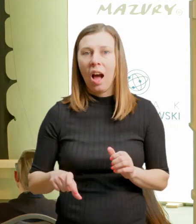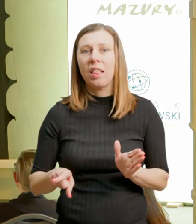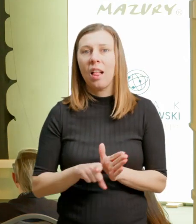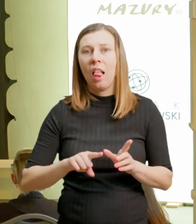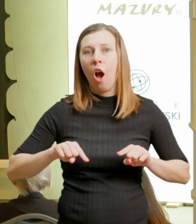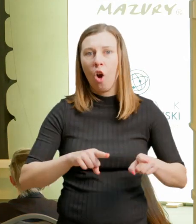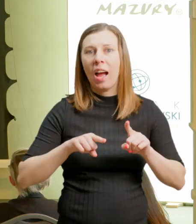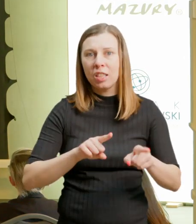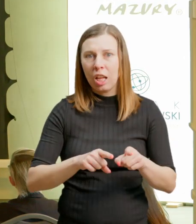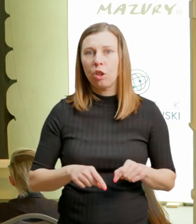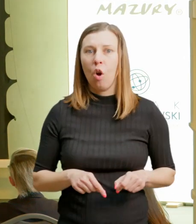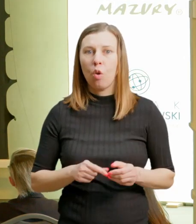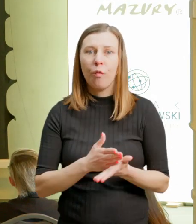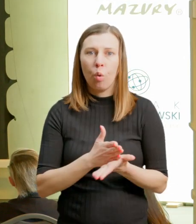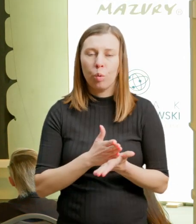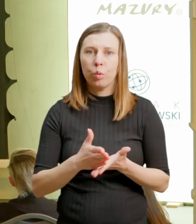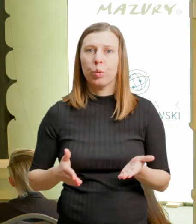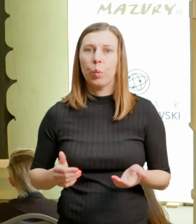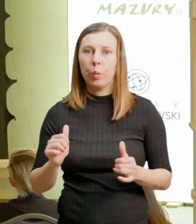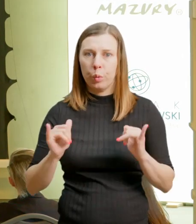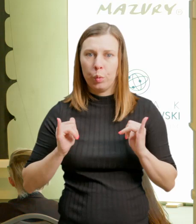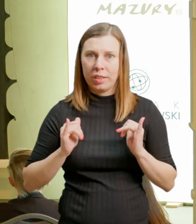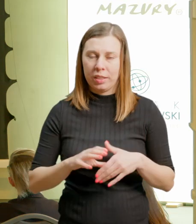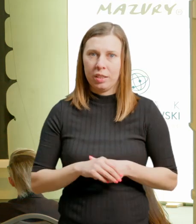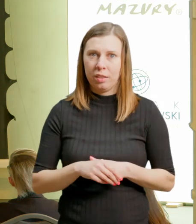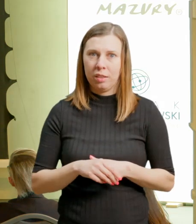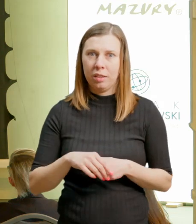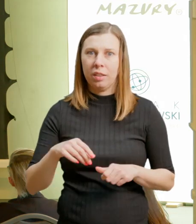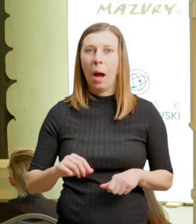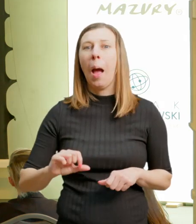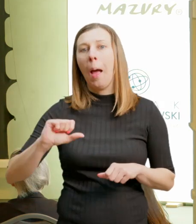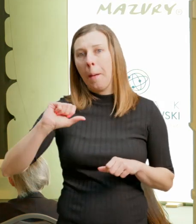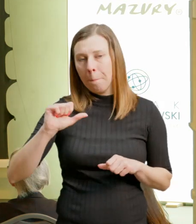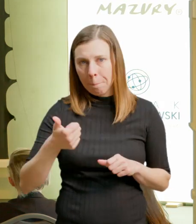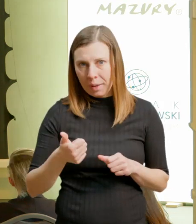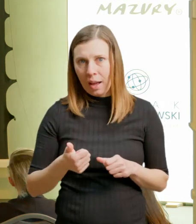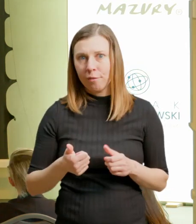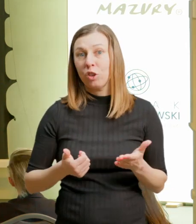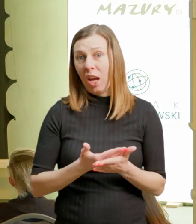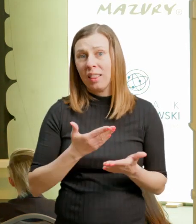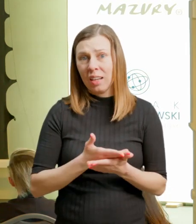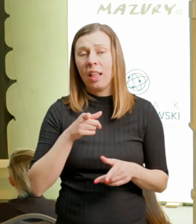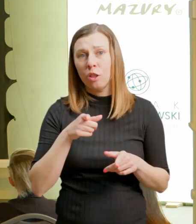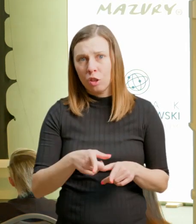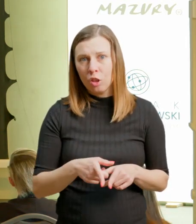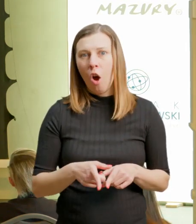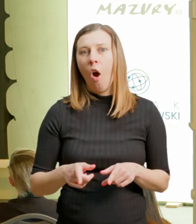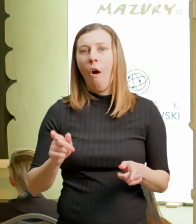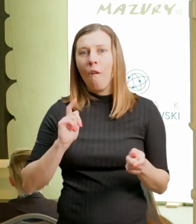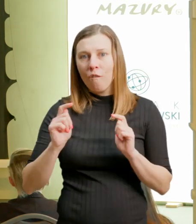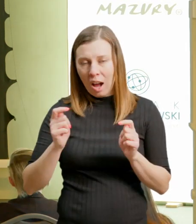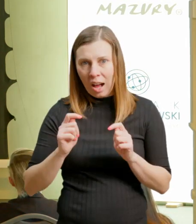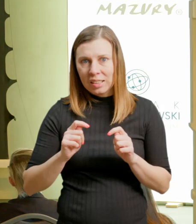Pierwszym takim trendem bardzo silnie identyfikowalnym jest vacation, czyli praca połączona z wypoczynkiem. Jak mówiłam,